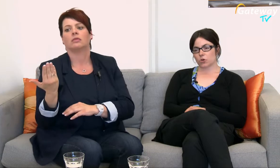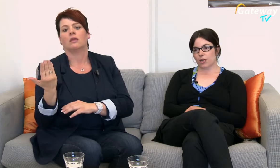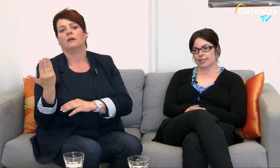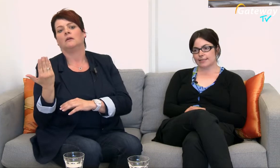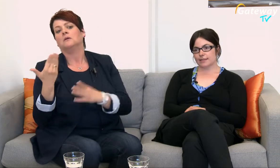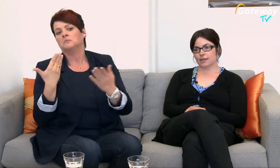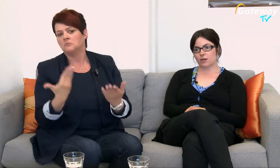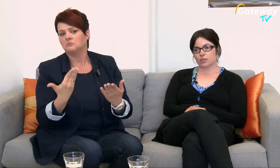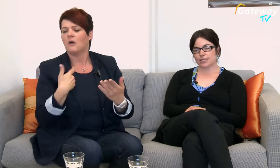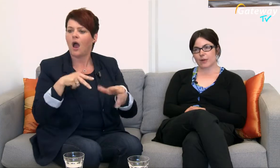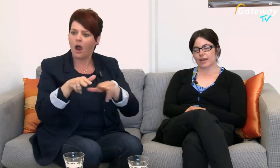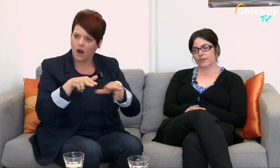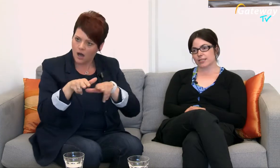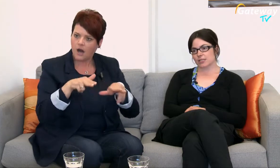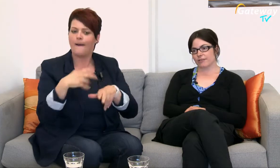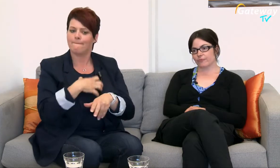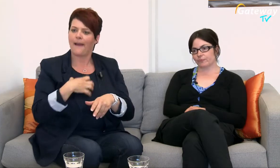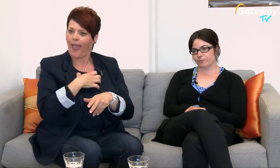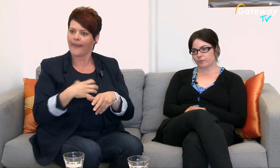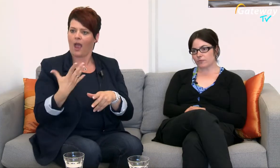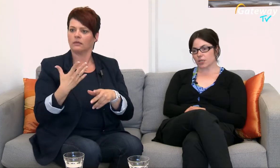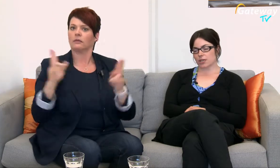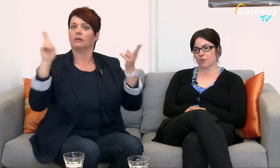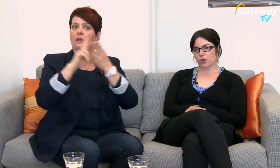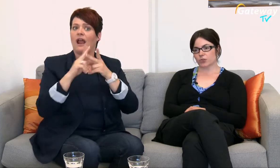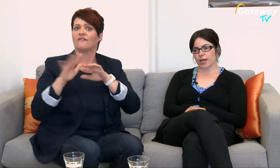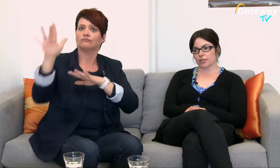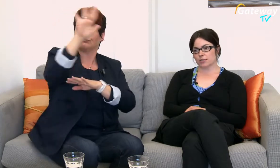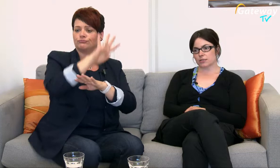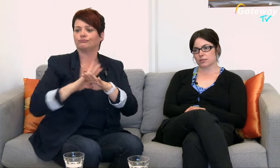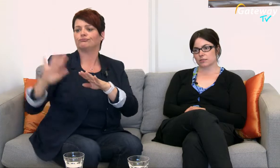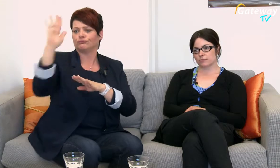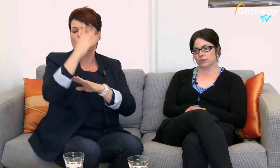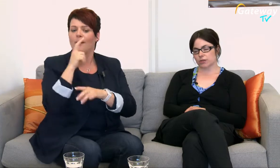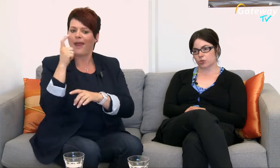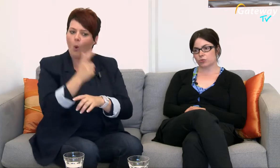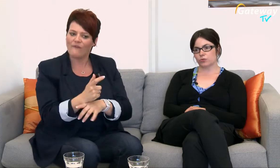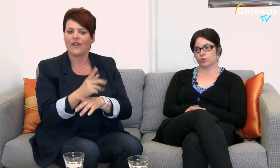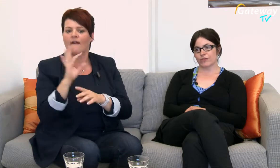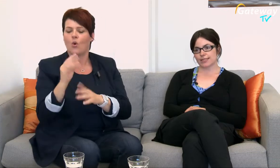Organisiere auch das bayernweite Treffen der Beauftragten der Hochschulen und Universitäten